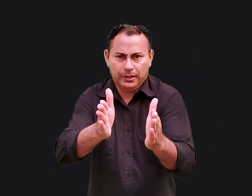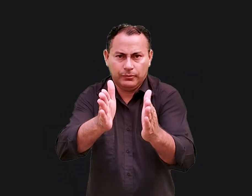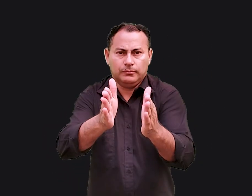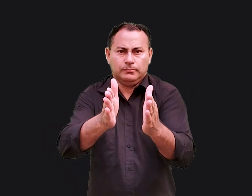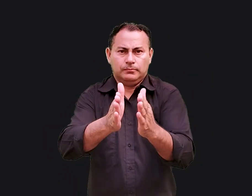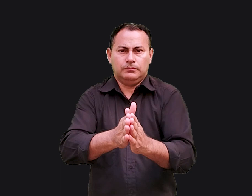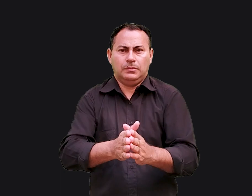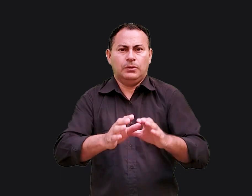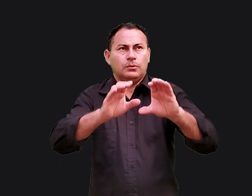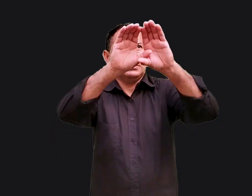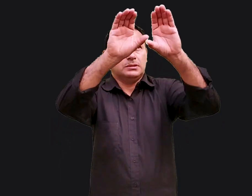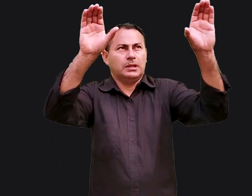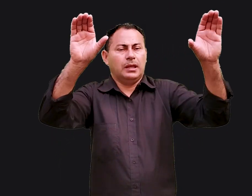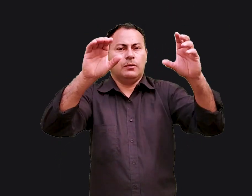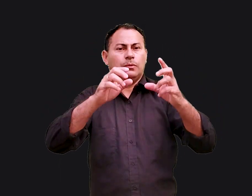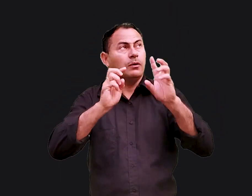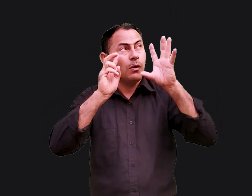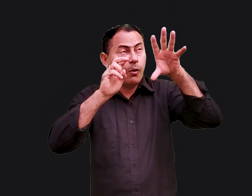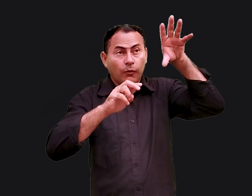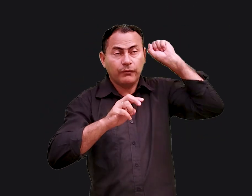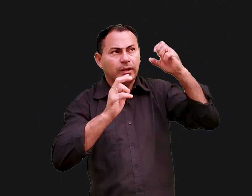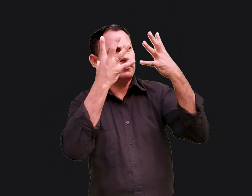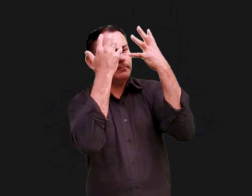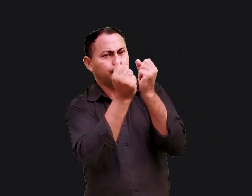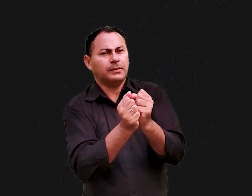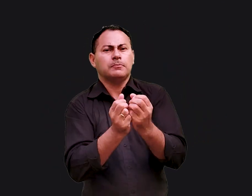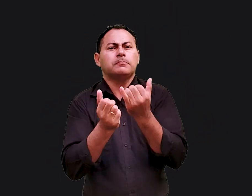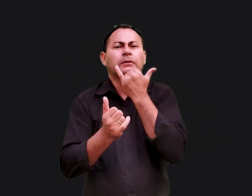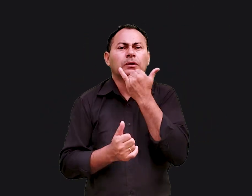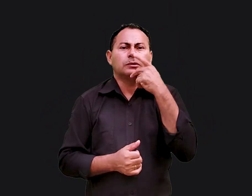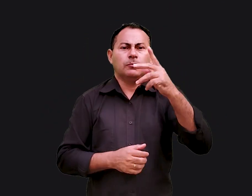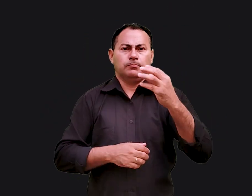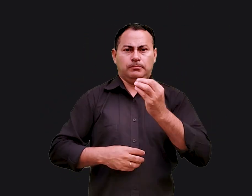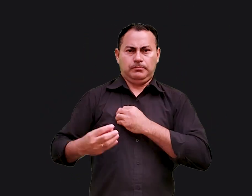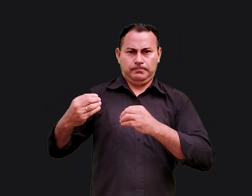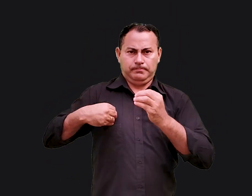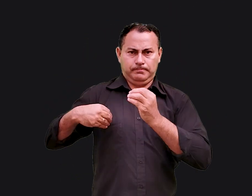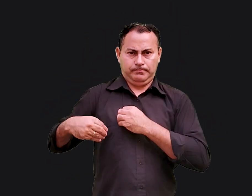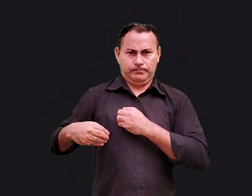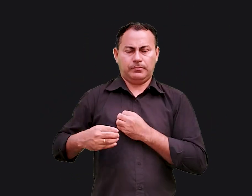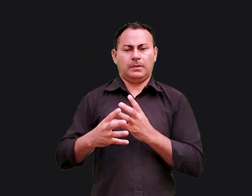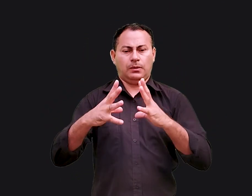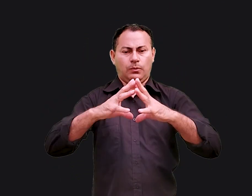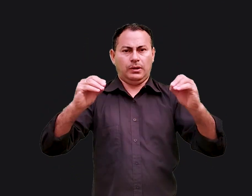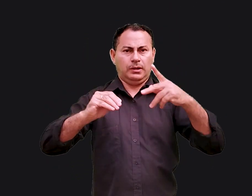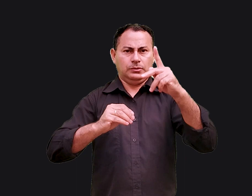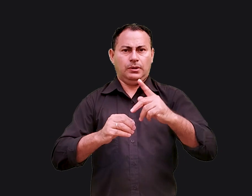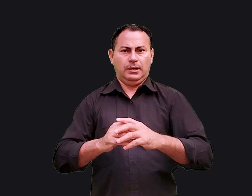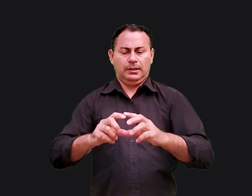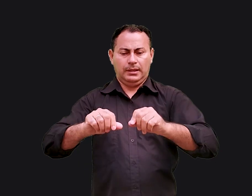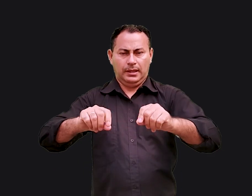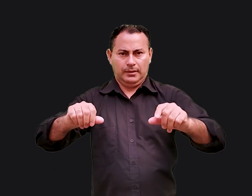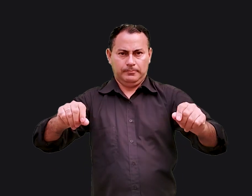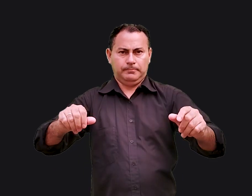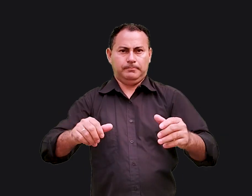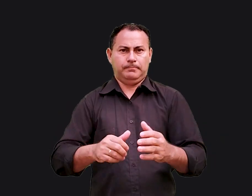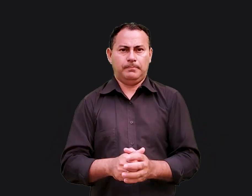maus caminhos, dos céus o ouvirei, perdoarei o seu pecado, e curarei a sua terra.